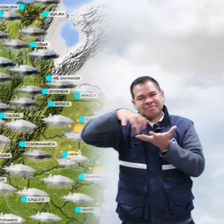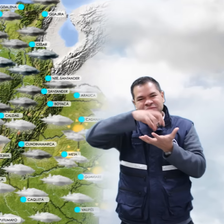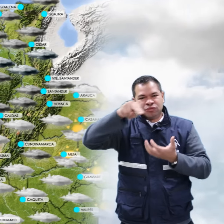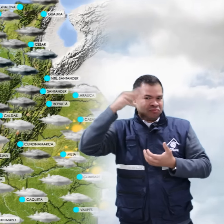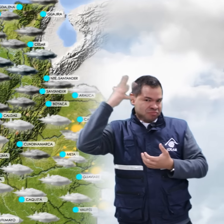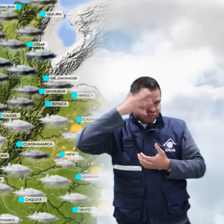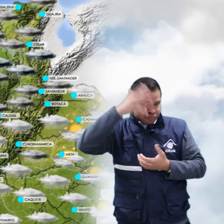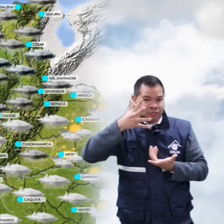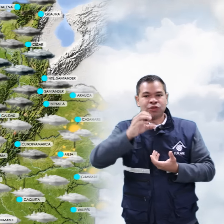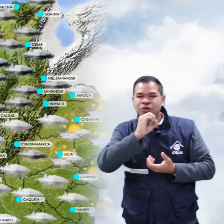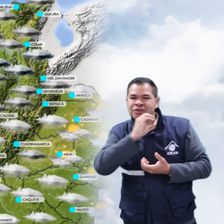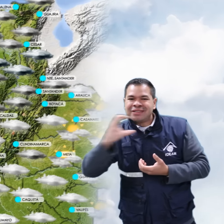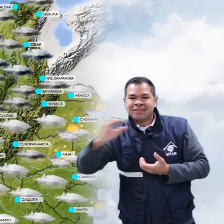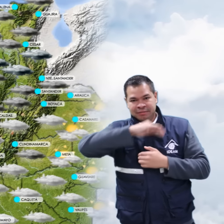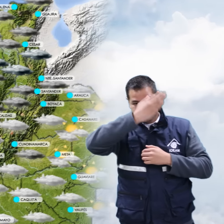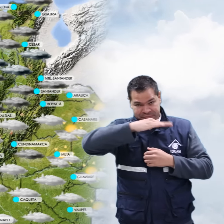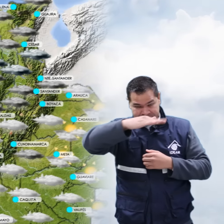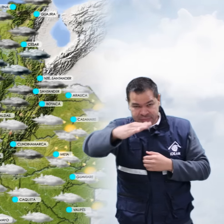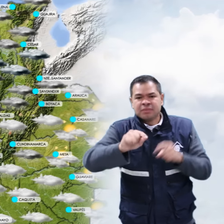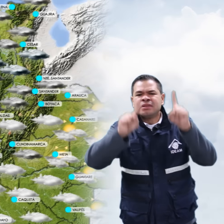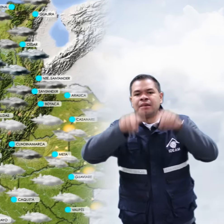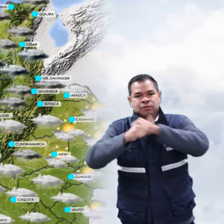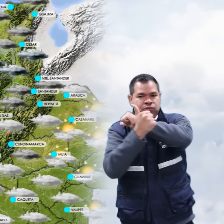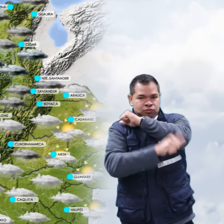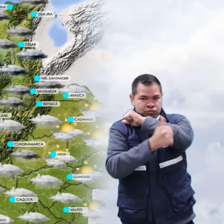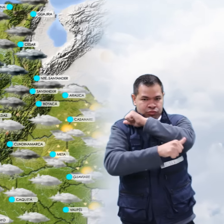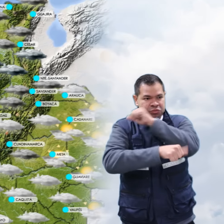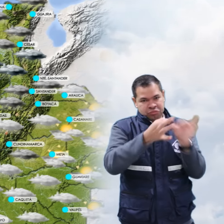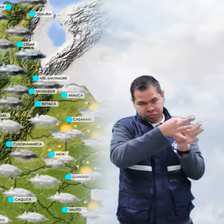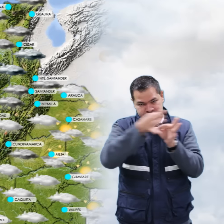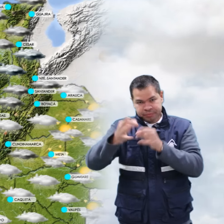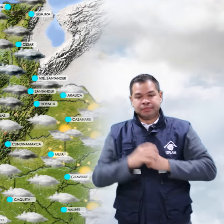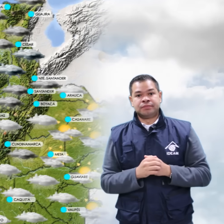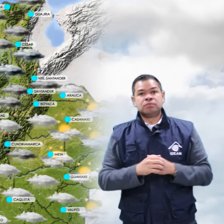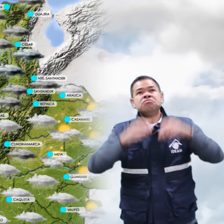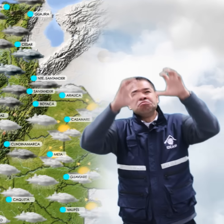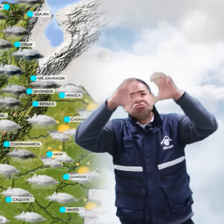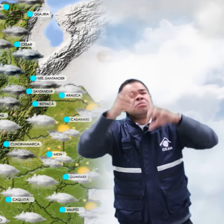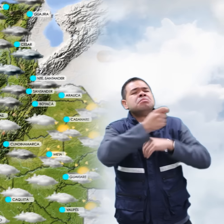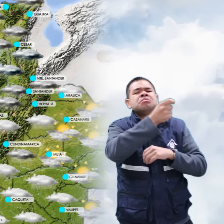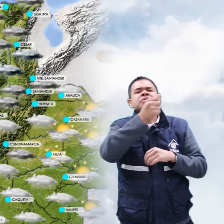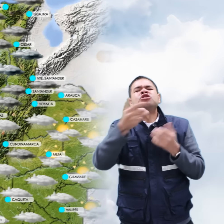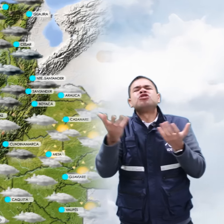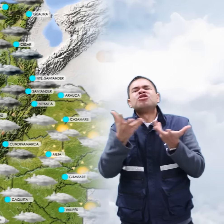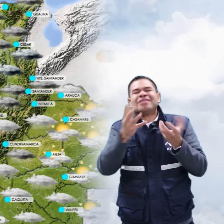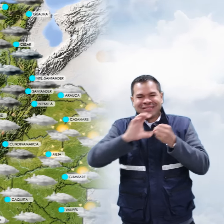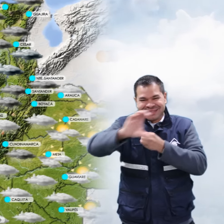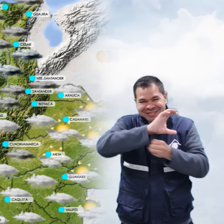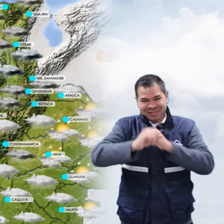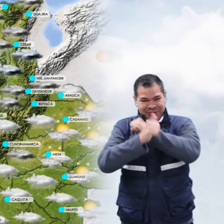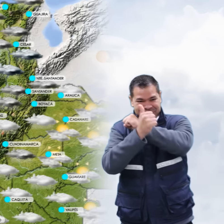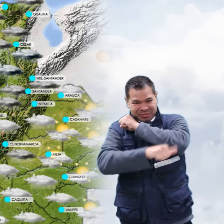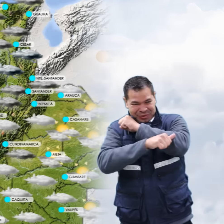zona occidental de Antioquia y algunos sectores de Boyacá. Lloviznas, lluvias ligeras sobre el altiplano cundiboyacense,